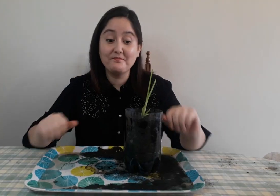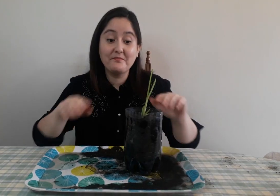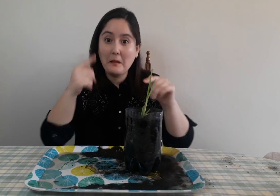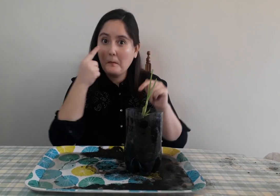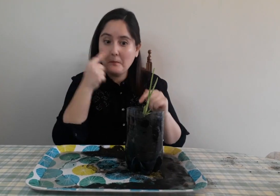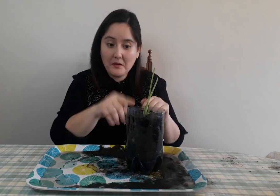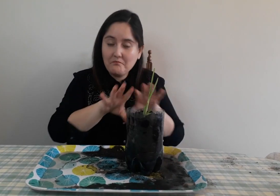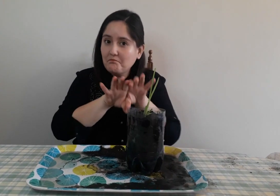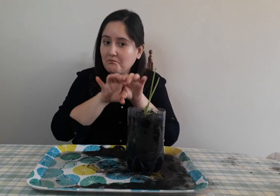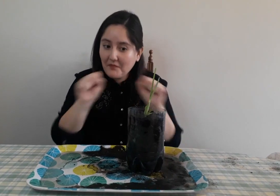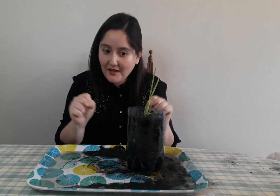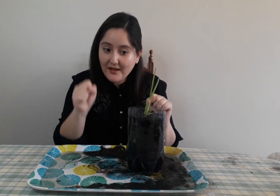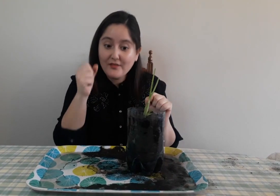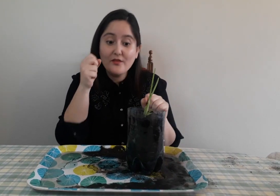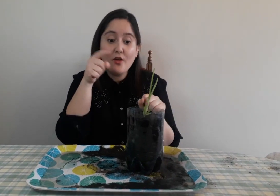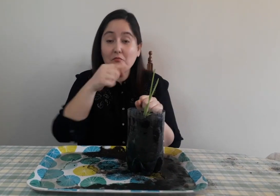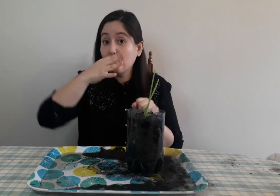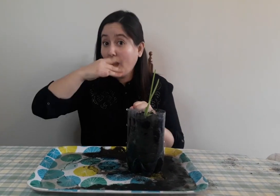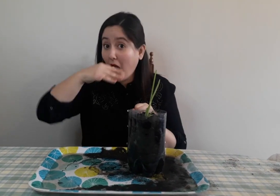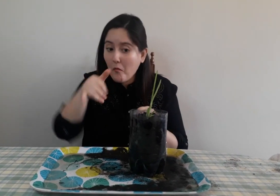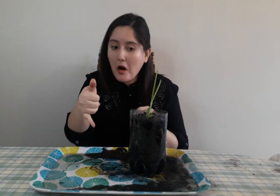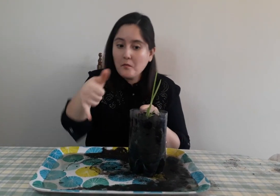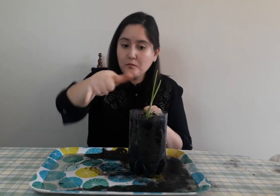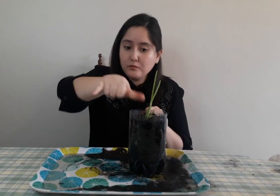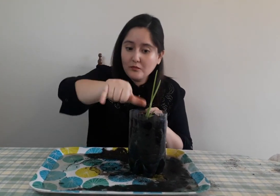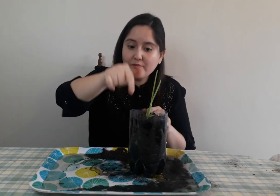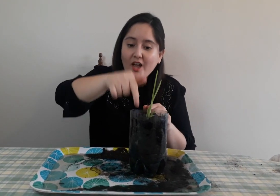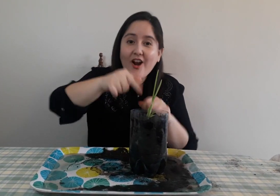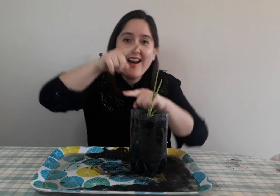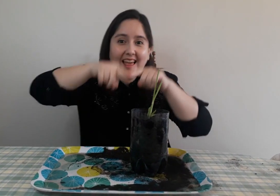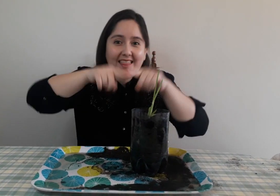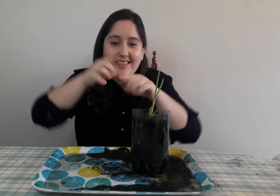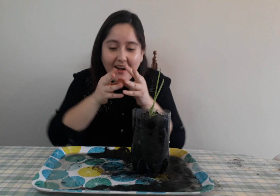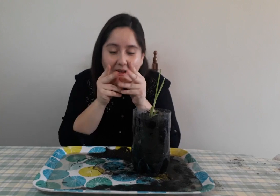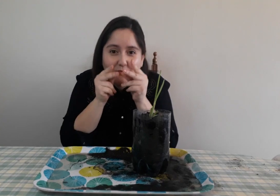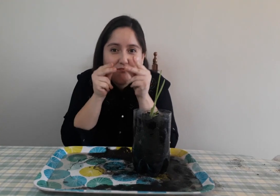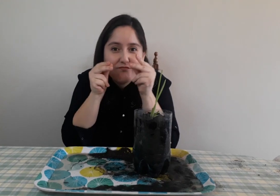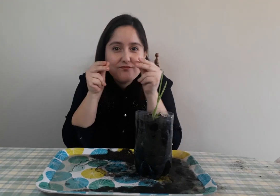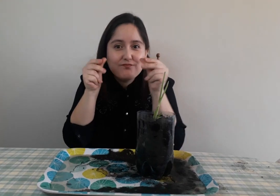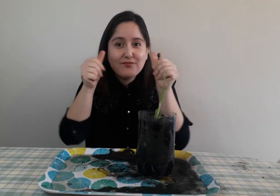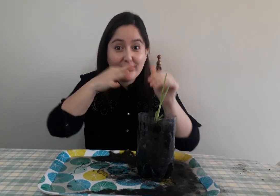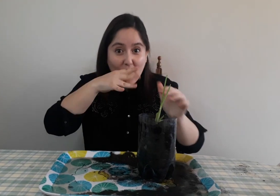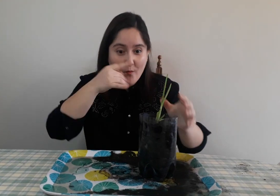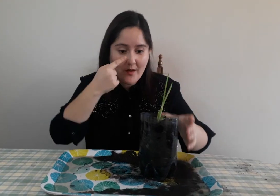Ya, y ahí sí estaría lista. Ya la regamos. Y ahora miren, la tierra quedó húmeda.